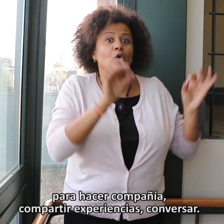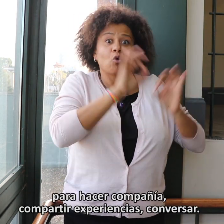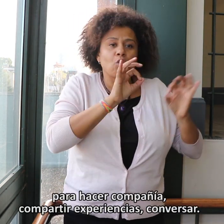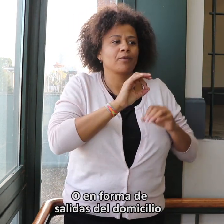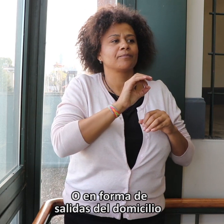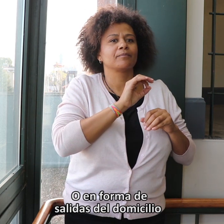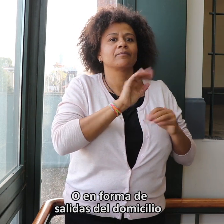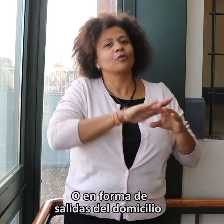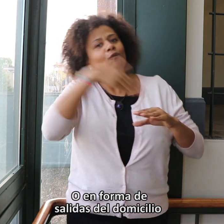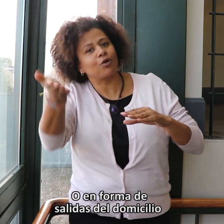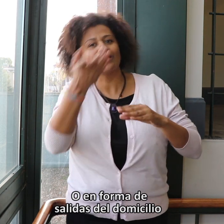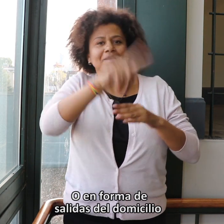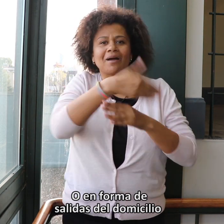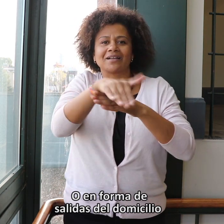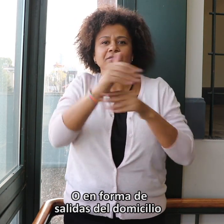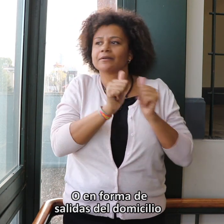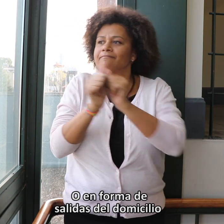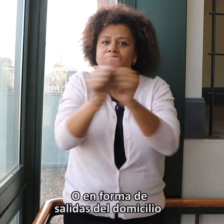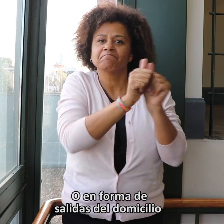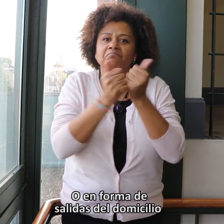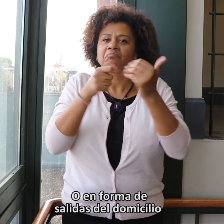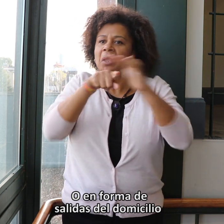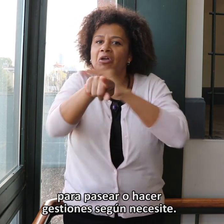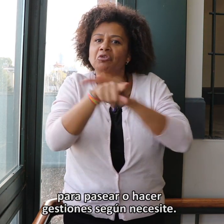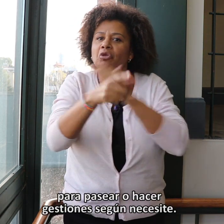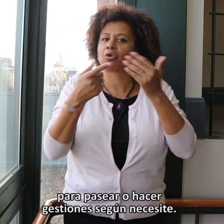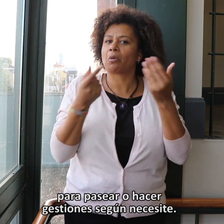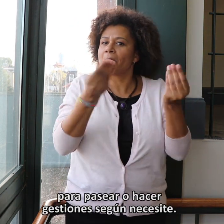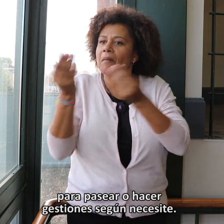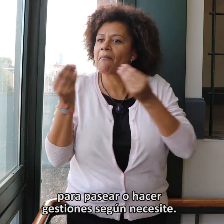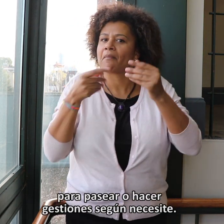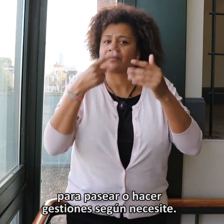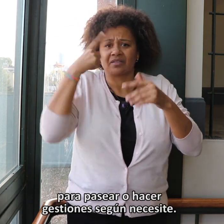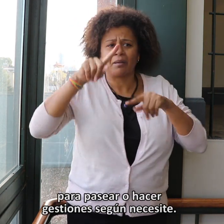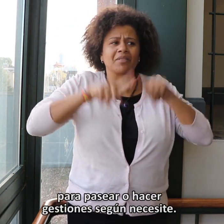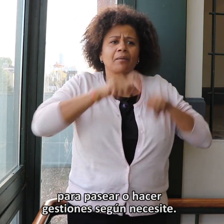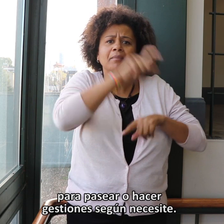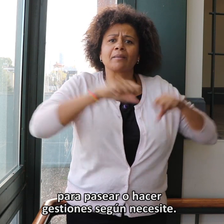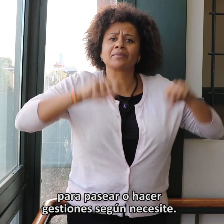O en forma de salidas del domicilio, para pasear o hacer gestiones según necesite.